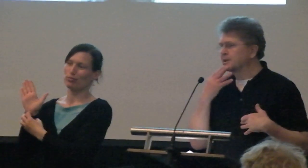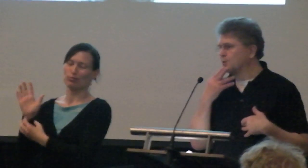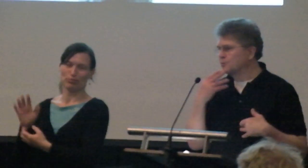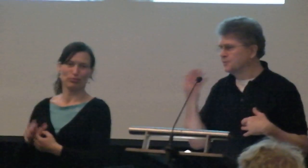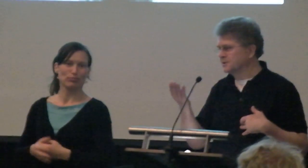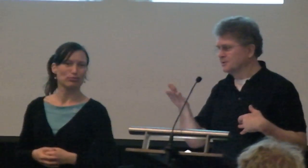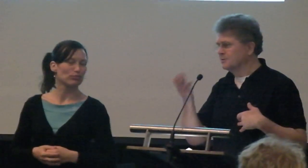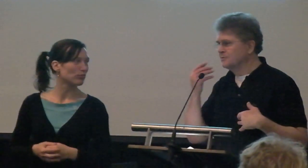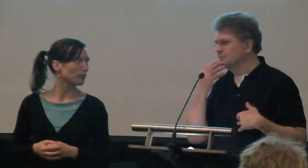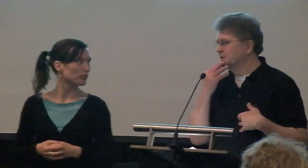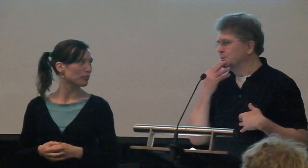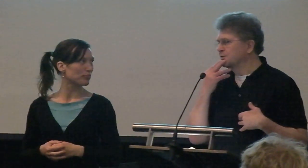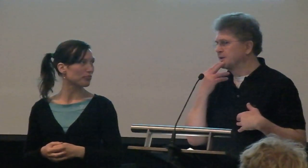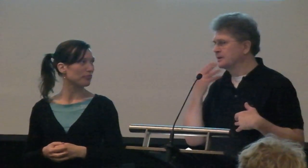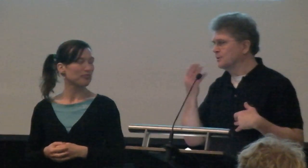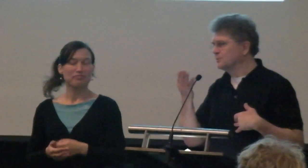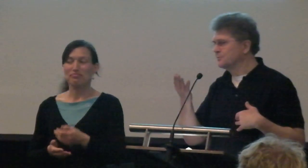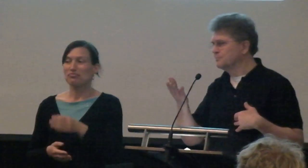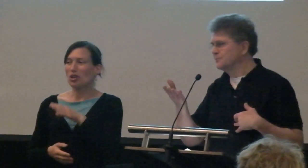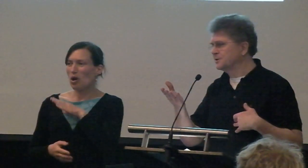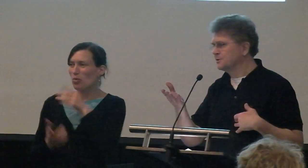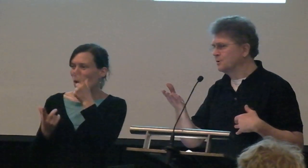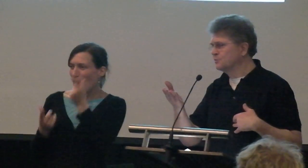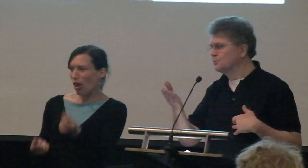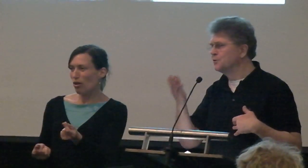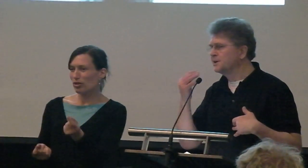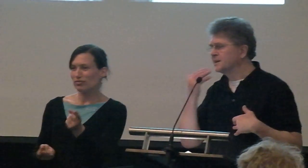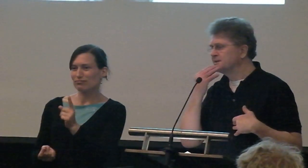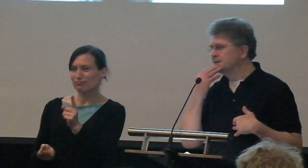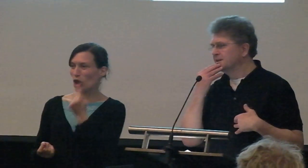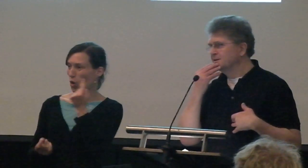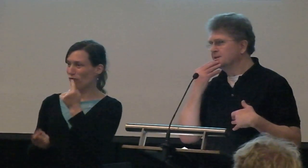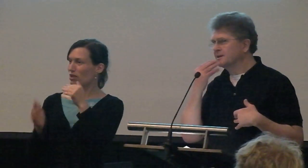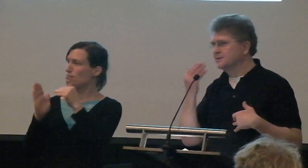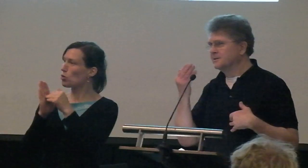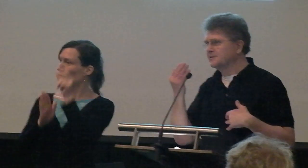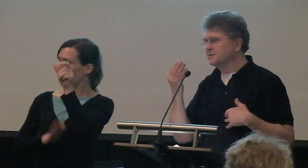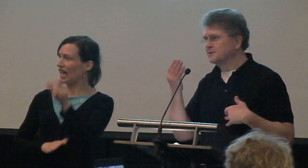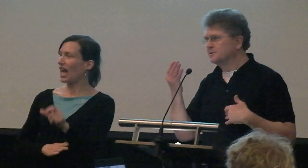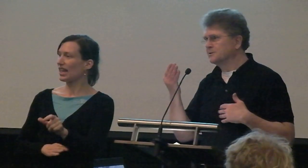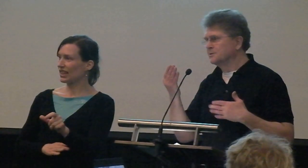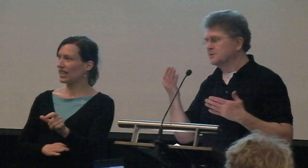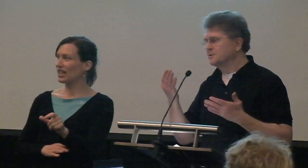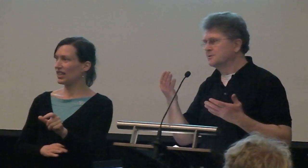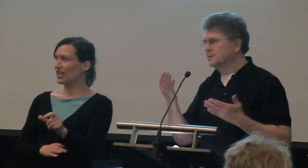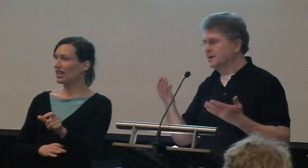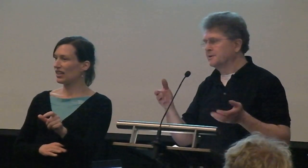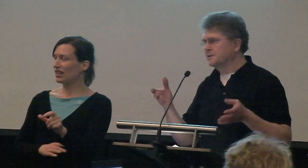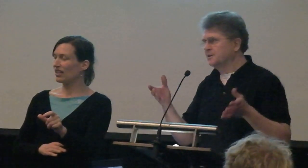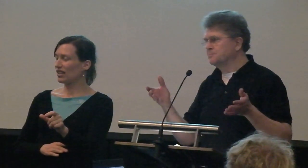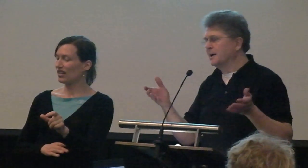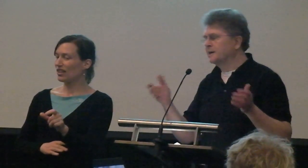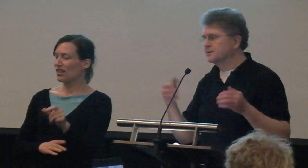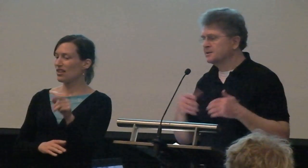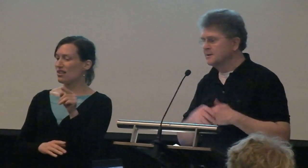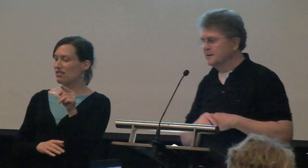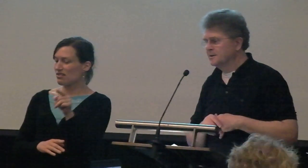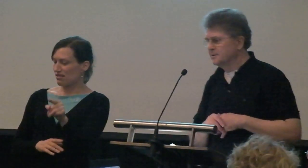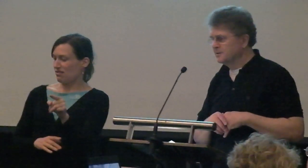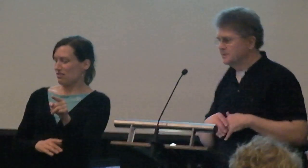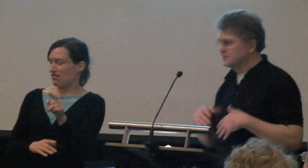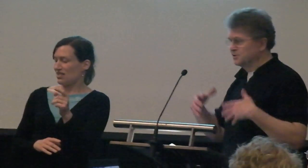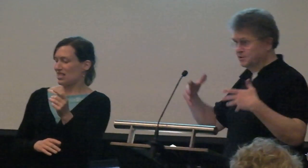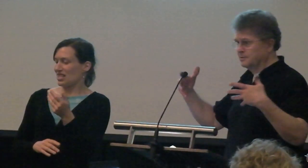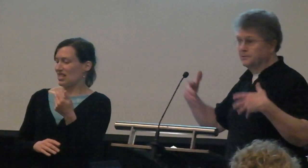Het is eigenlijk over wat ik, wat leuk vind ik eigenlijk over Mondriaan, die eigenlijk iets maakte,